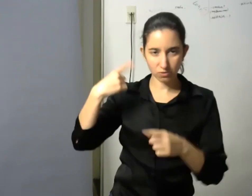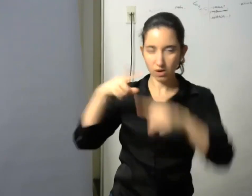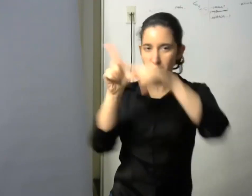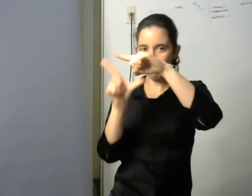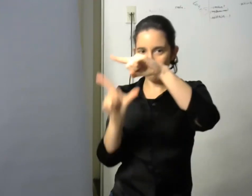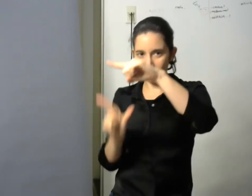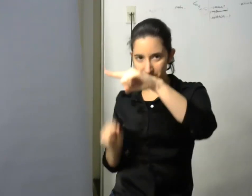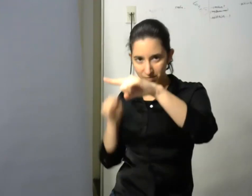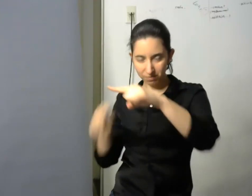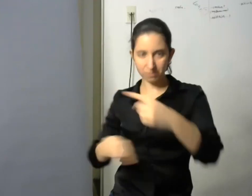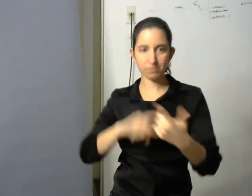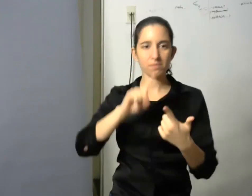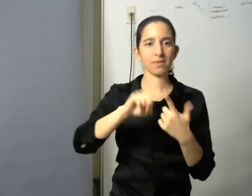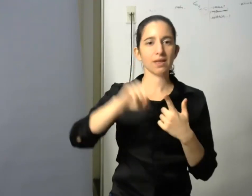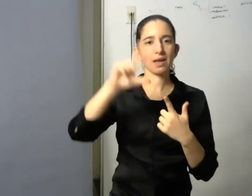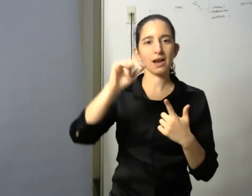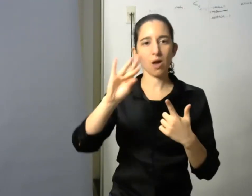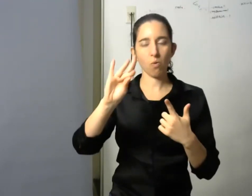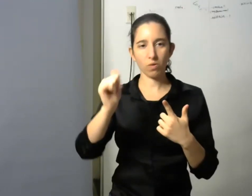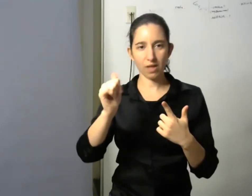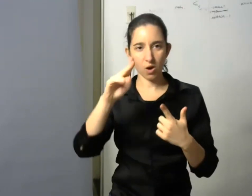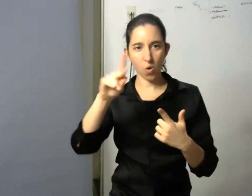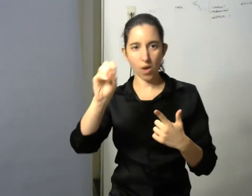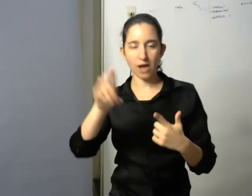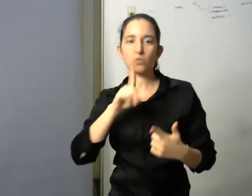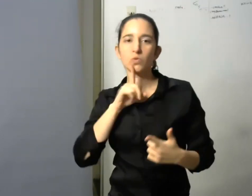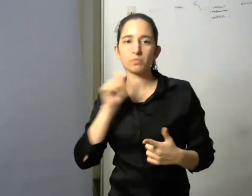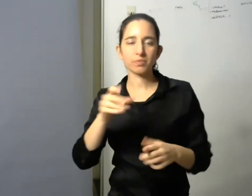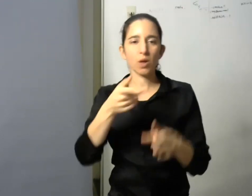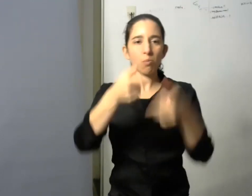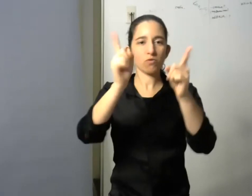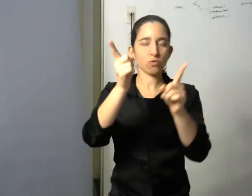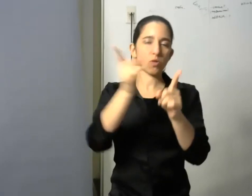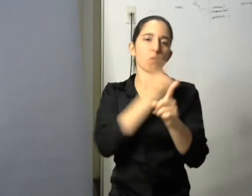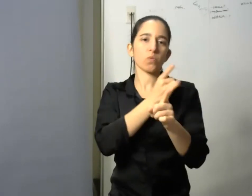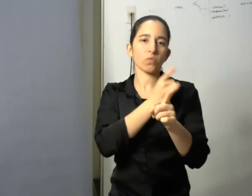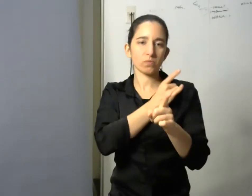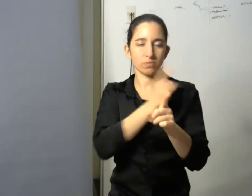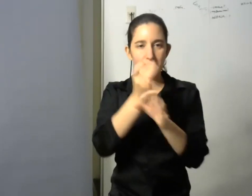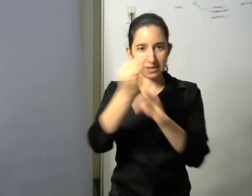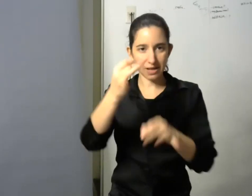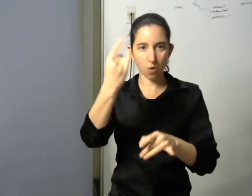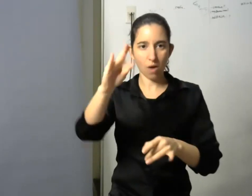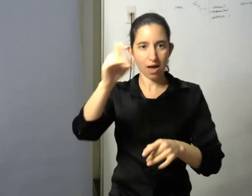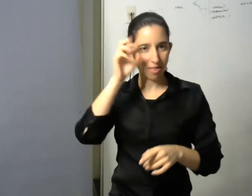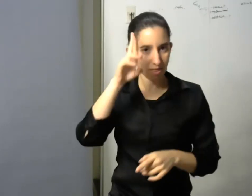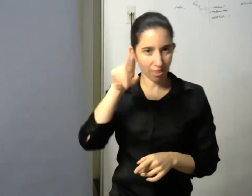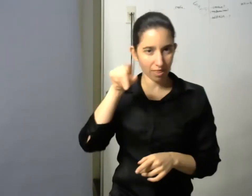Lobato profesora de prácticas del profesorado de Educación Especial UADER y así como Rocío Gómez